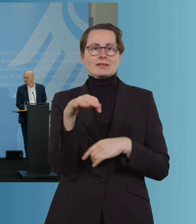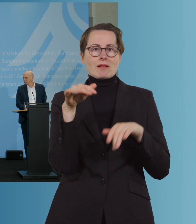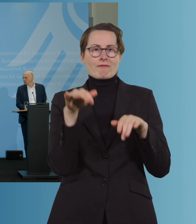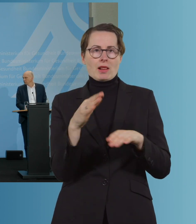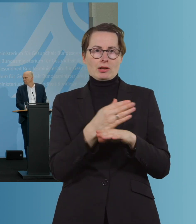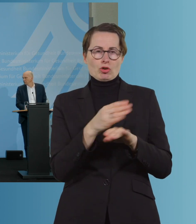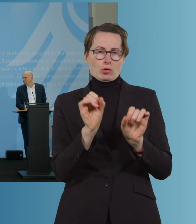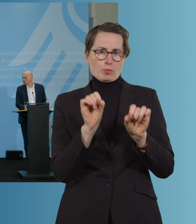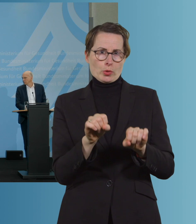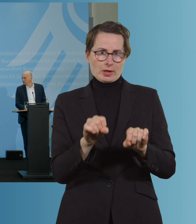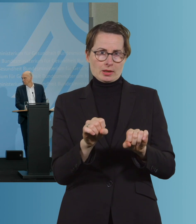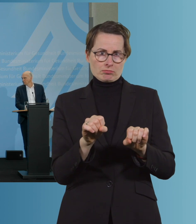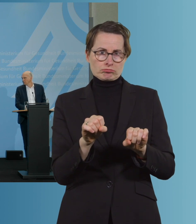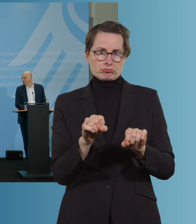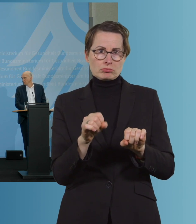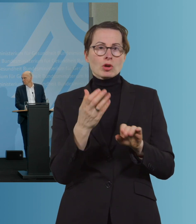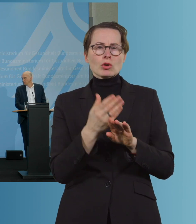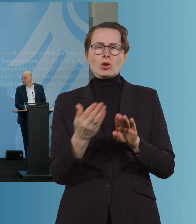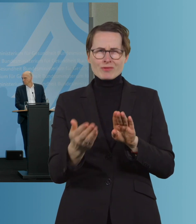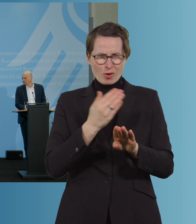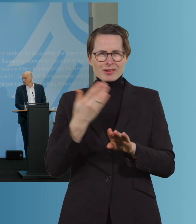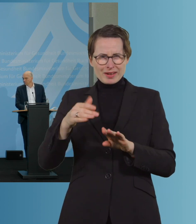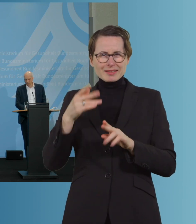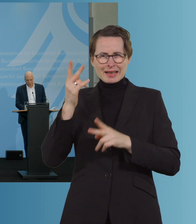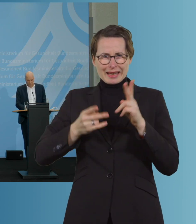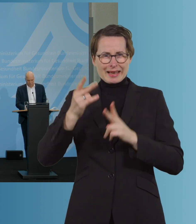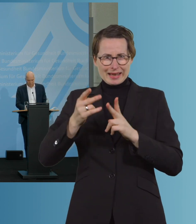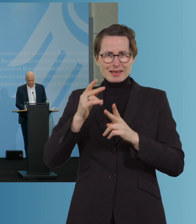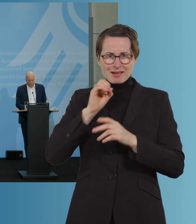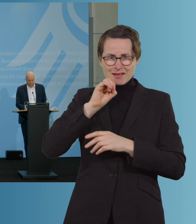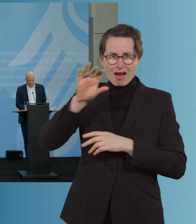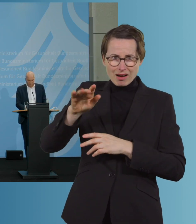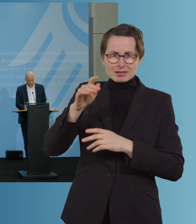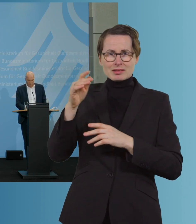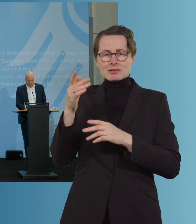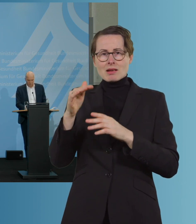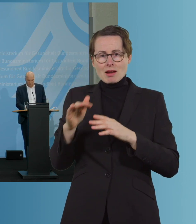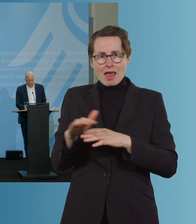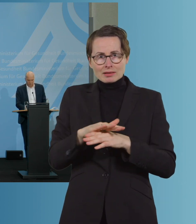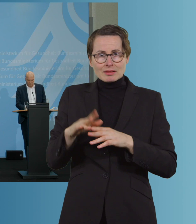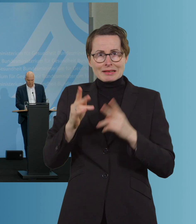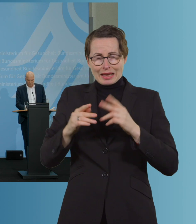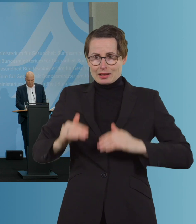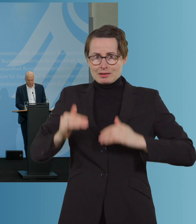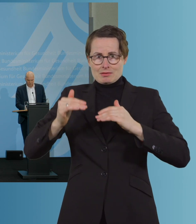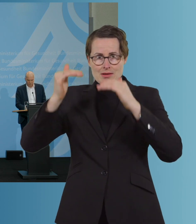einzelnen gerichtlichen Entscheidungen oder Landesentscheidungen. Was ich sehr, sehr wichtig finde, ist, es geht wirklich,